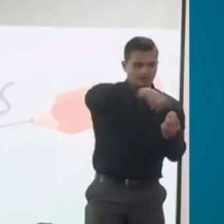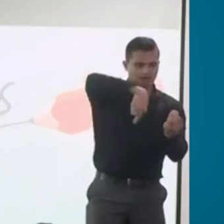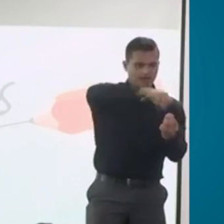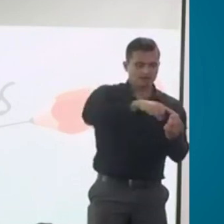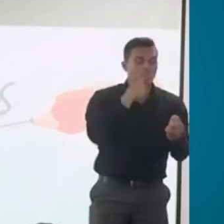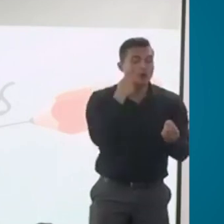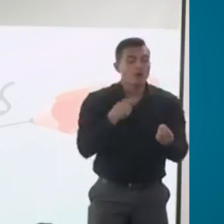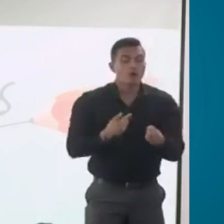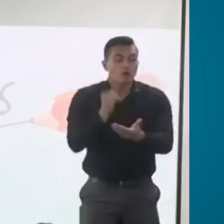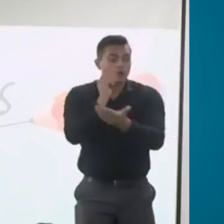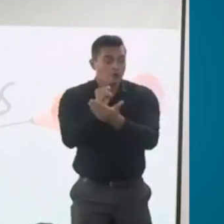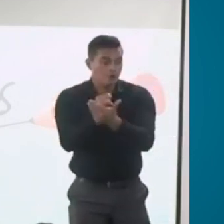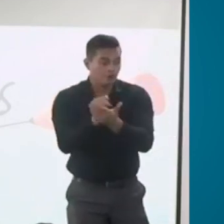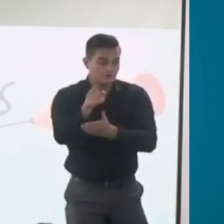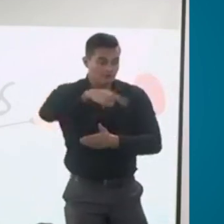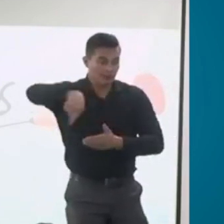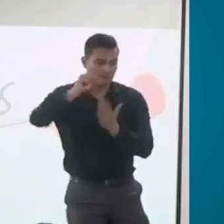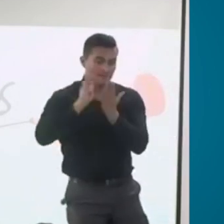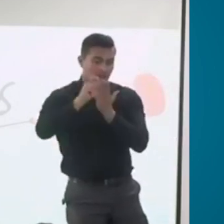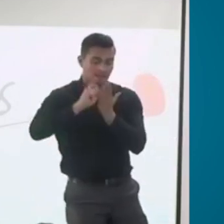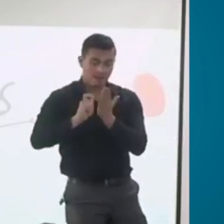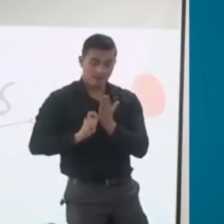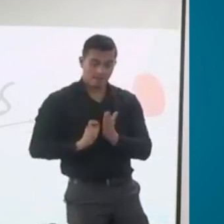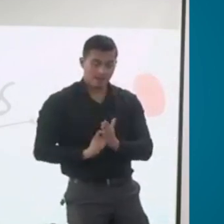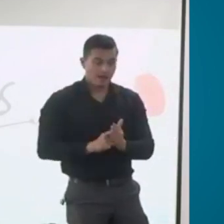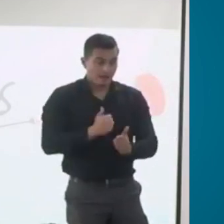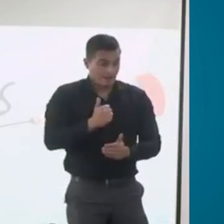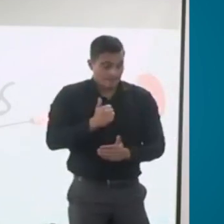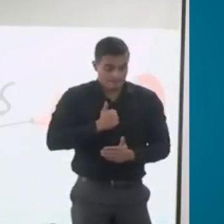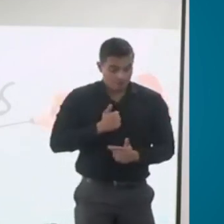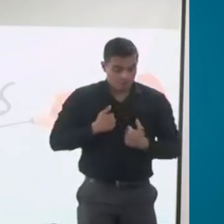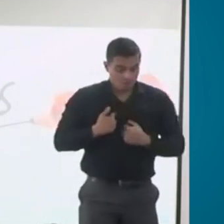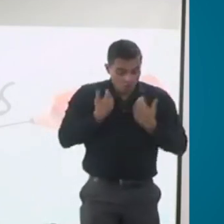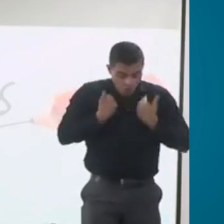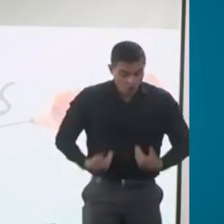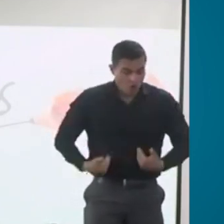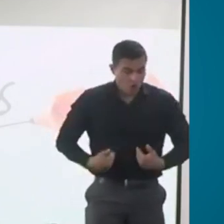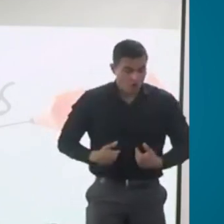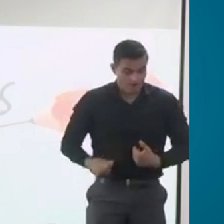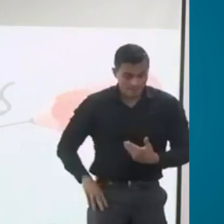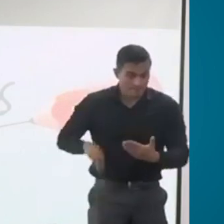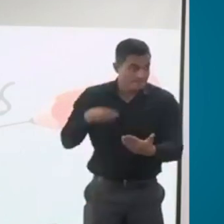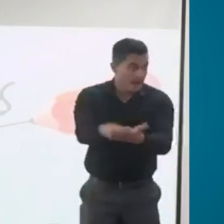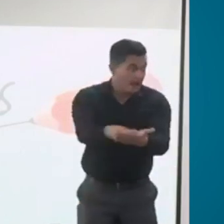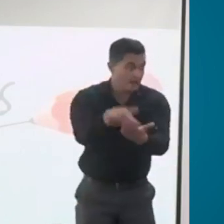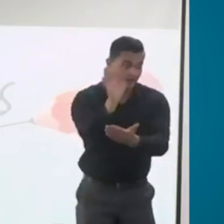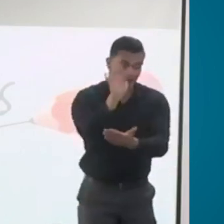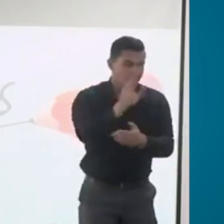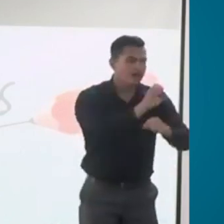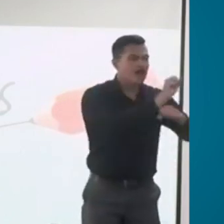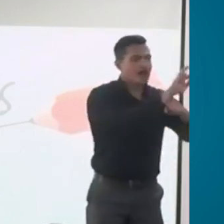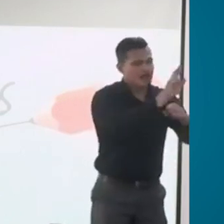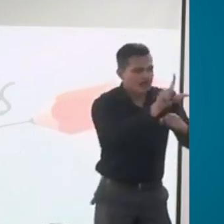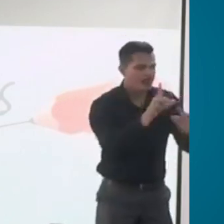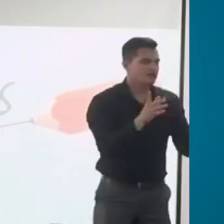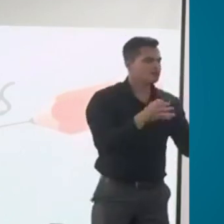de calificación de invalidez debe ser asumido por un paciente, siempre debe ser por la aseguradora. La junta regional